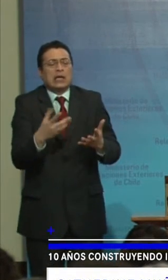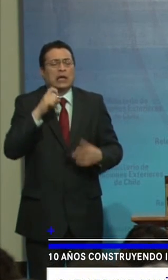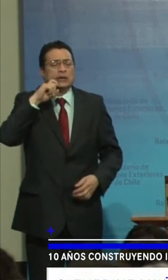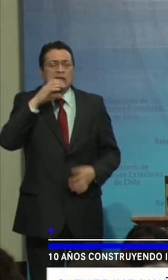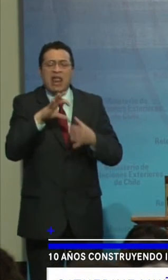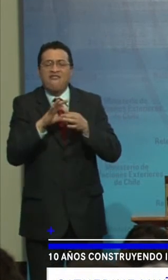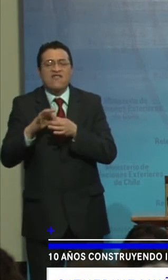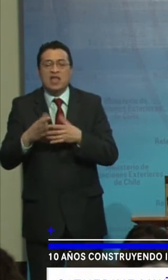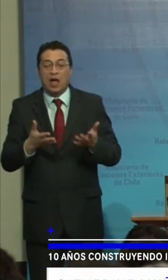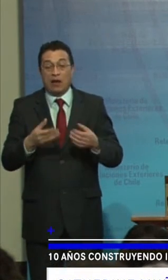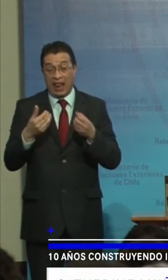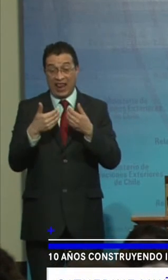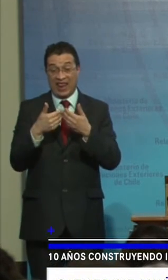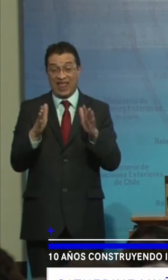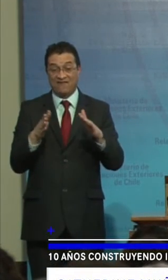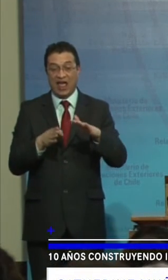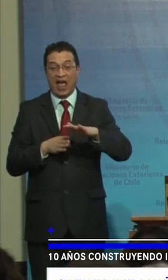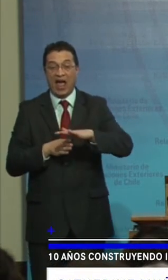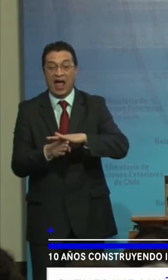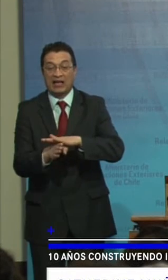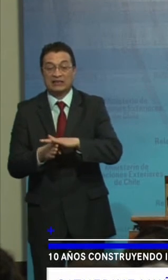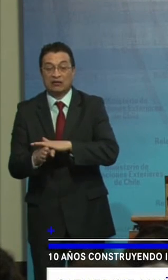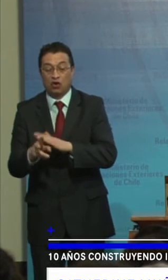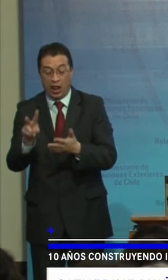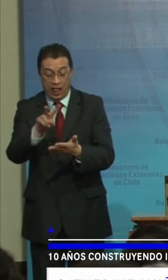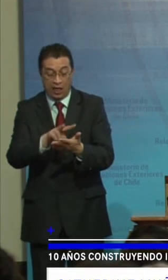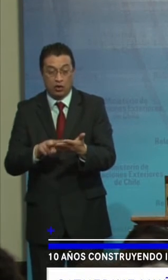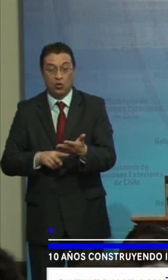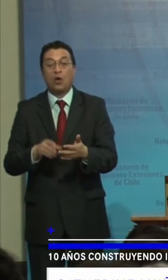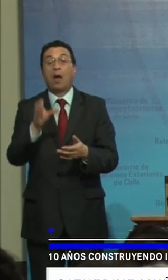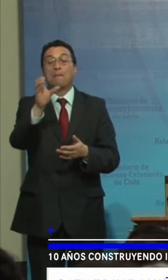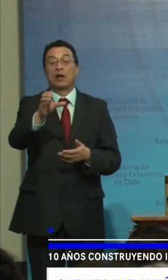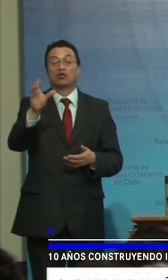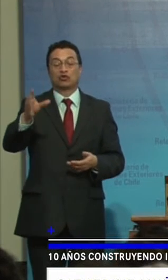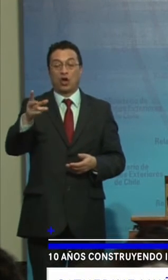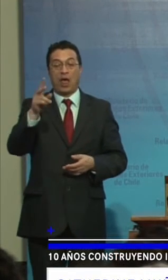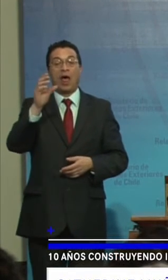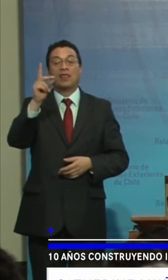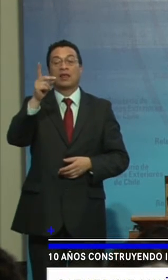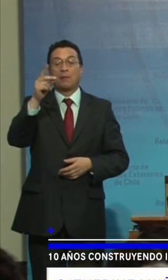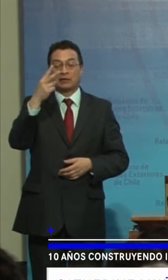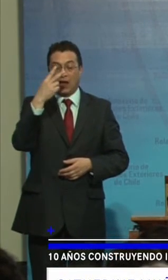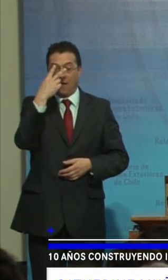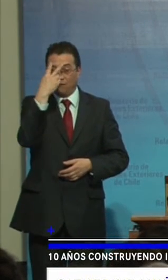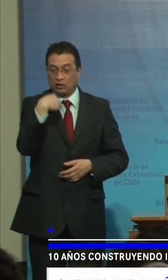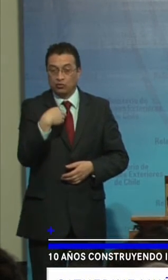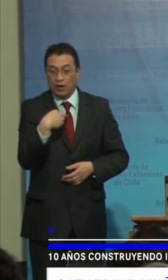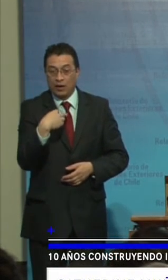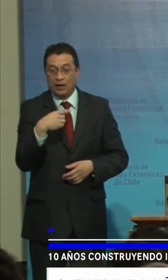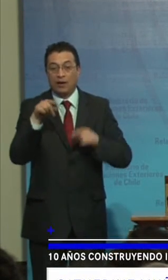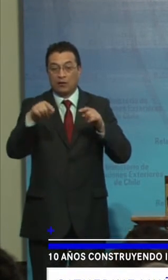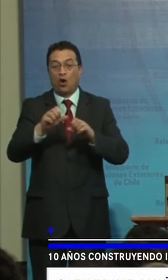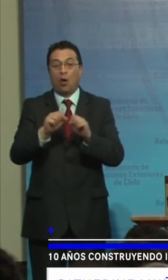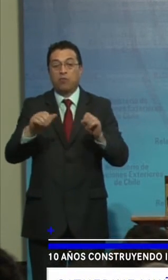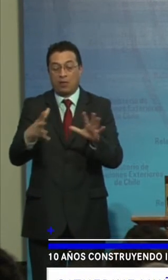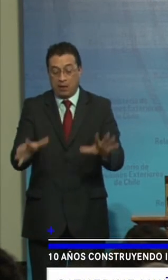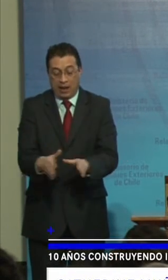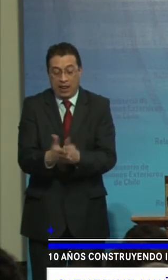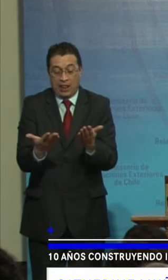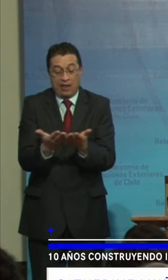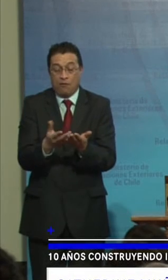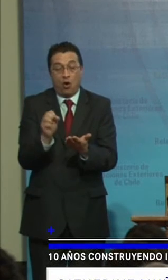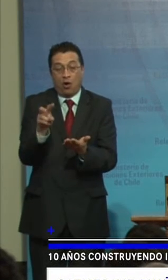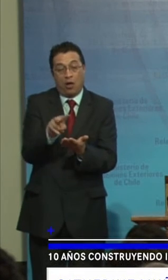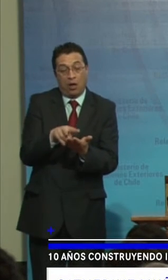Libre acceso A la lectura Para las personas Con discapacidad visual Y que no puedan sostener Un libro en sus manos